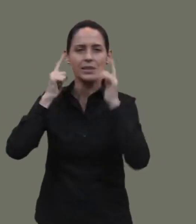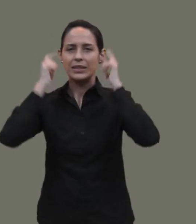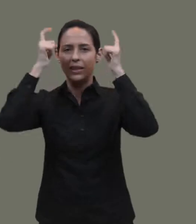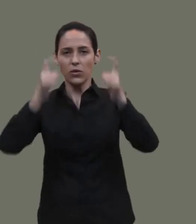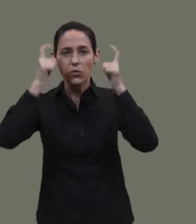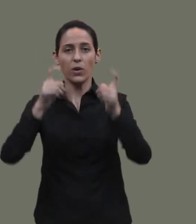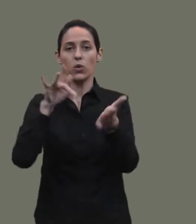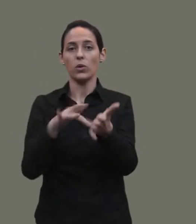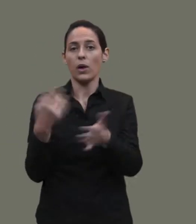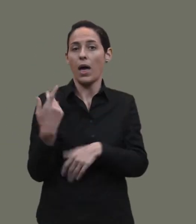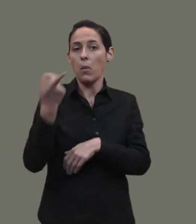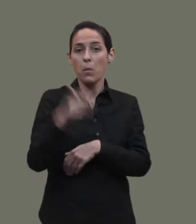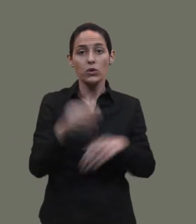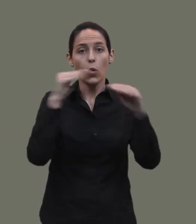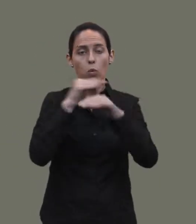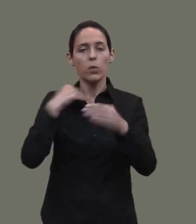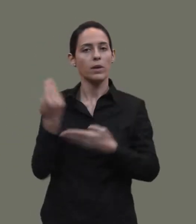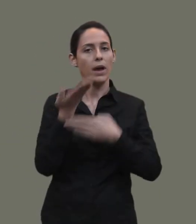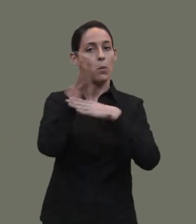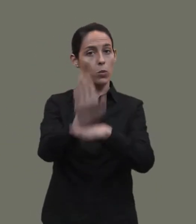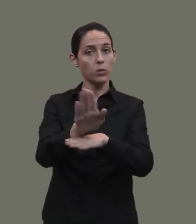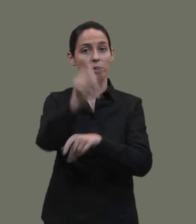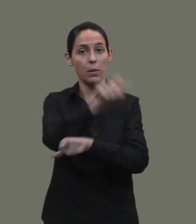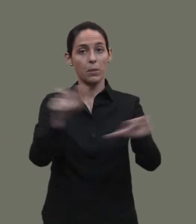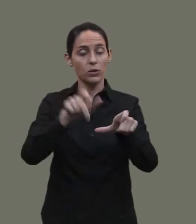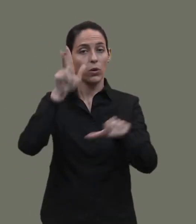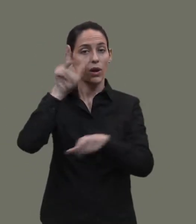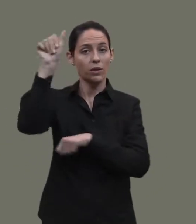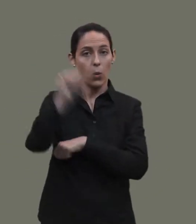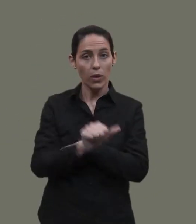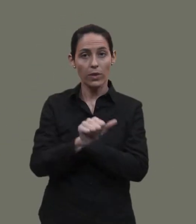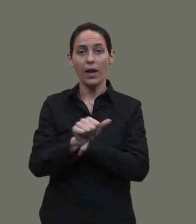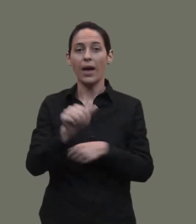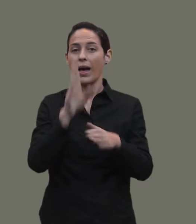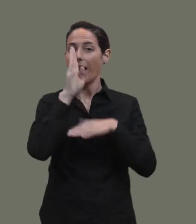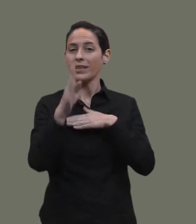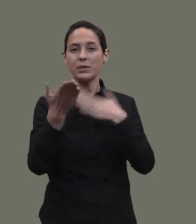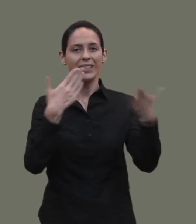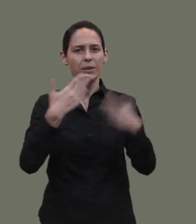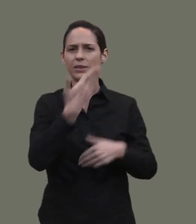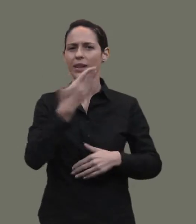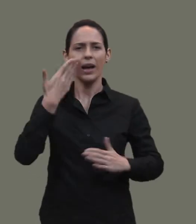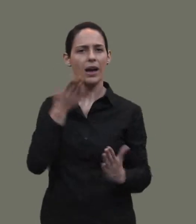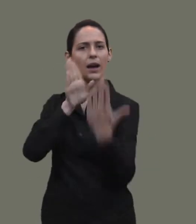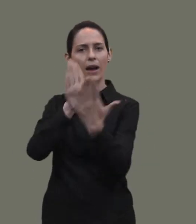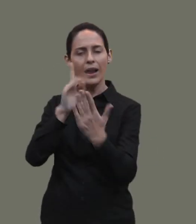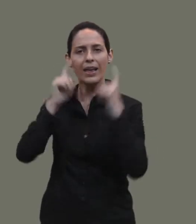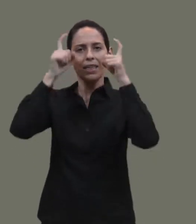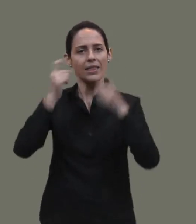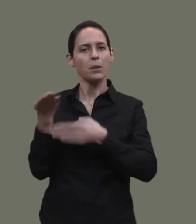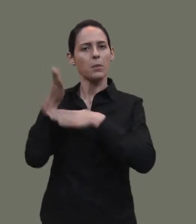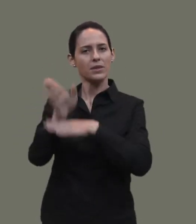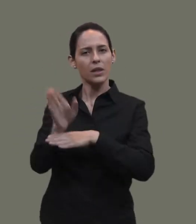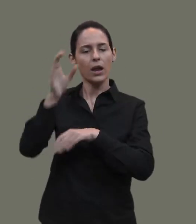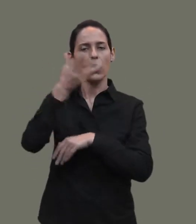cuando allá por el mes de octubre propusimos a nuestra audiencia que a través de una entrevista cara a cara pudieran conocer las